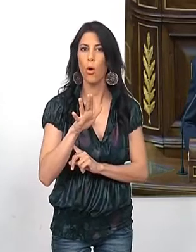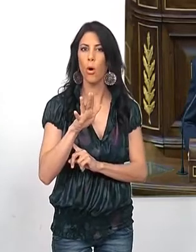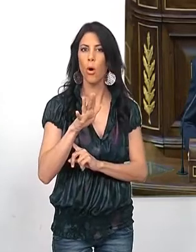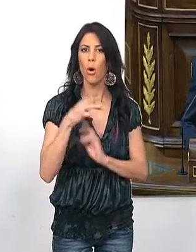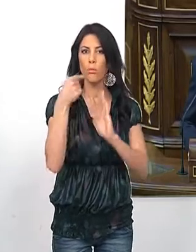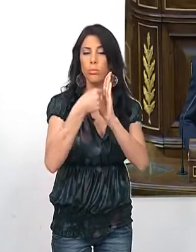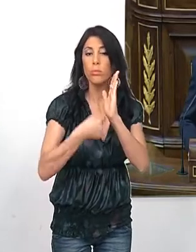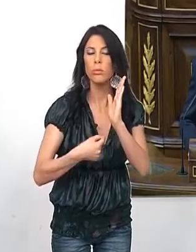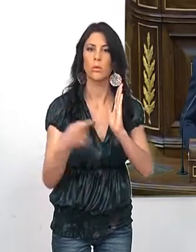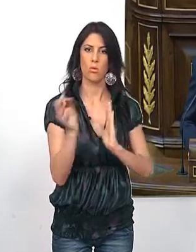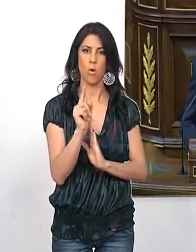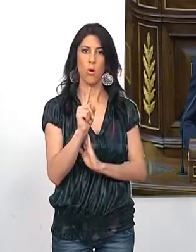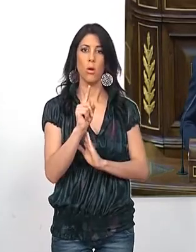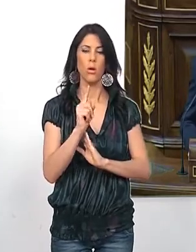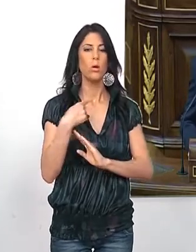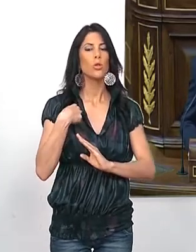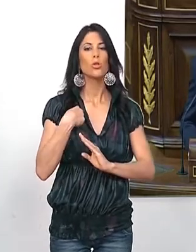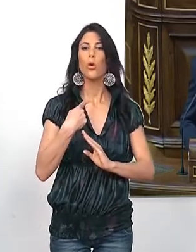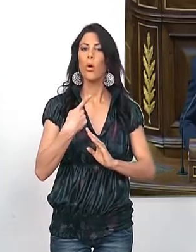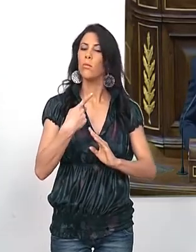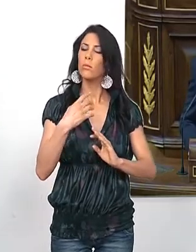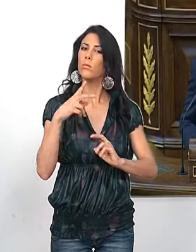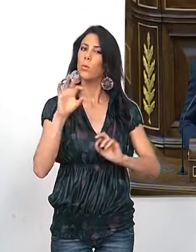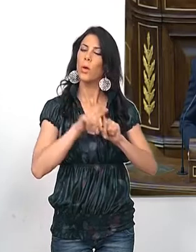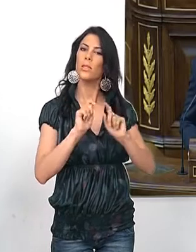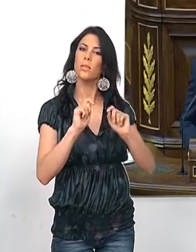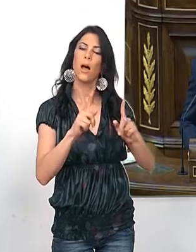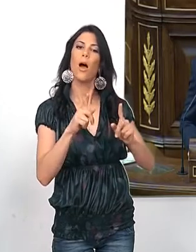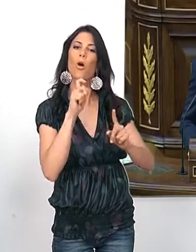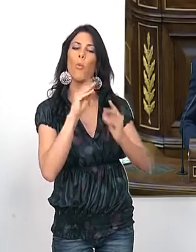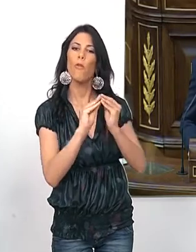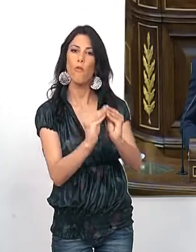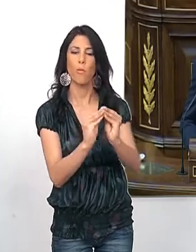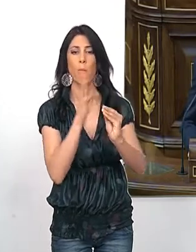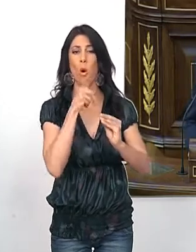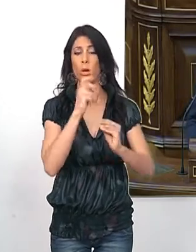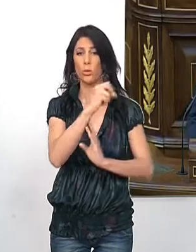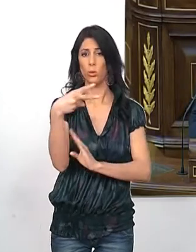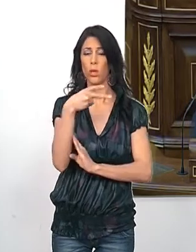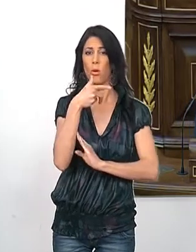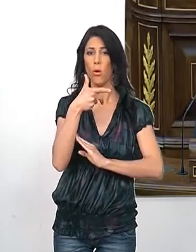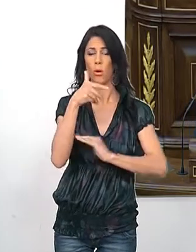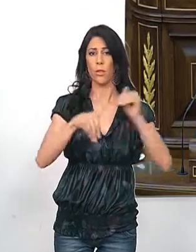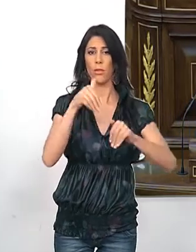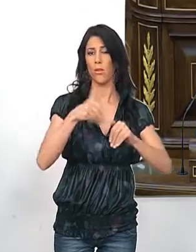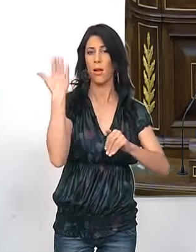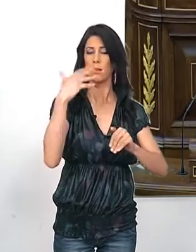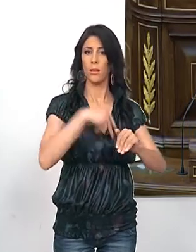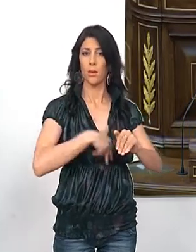como resultado de unas elecciones generales y lo hace un nuevo gobierno. Un gobierno que siente el